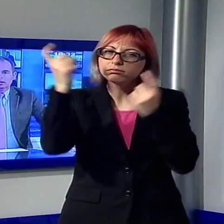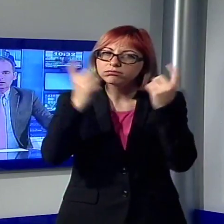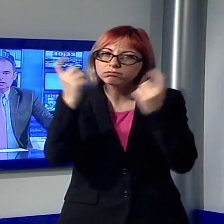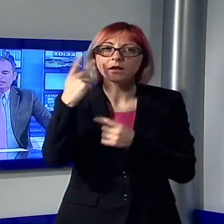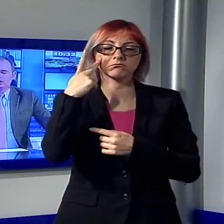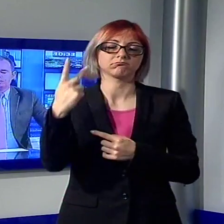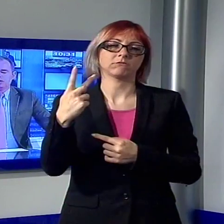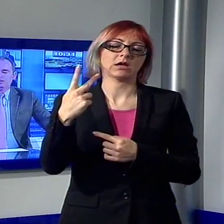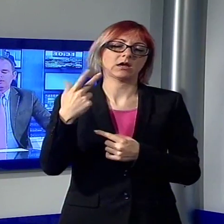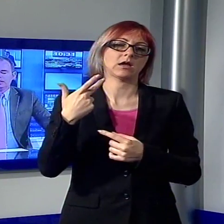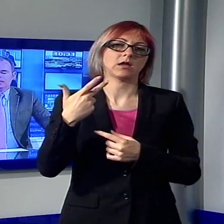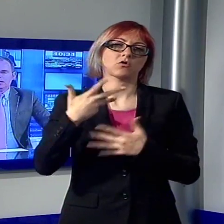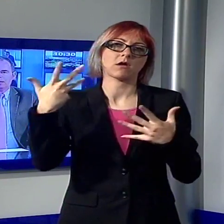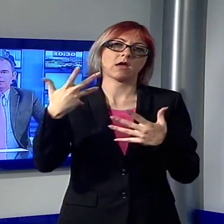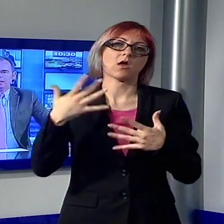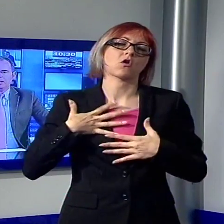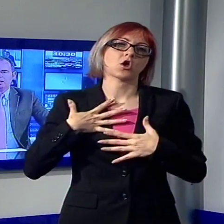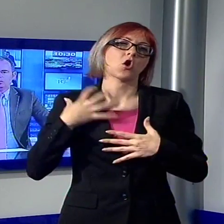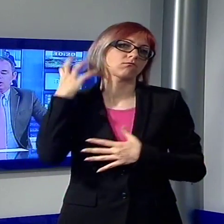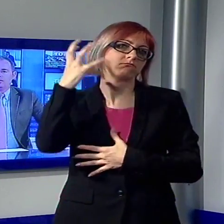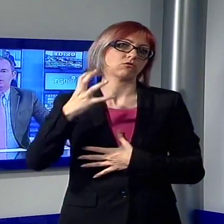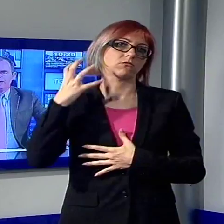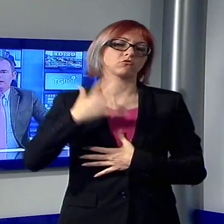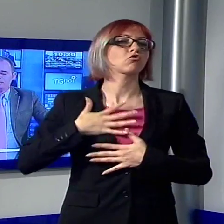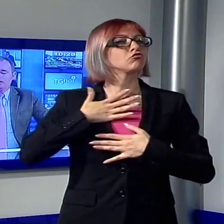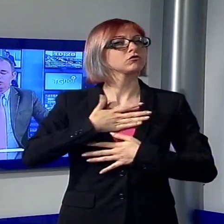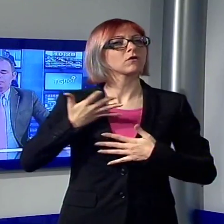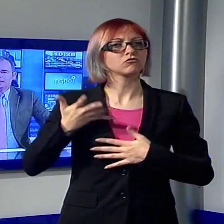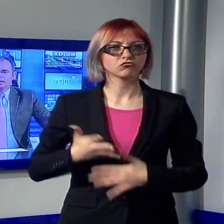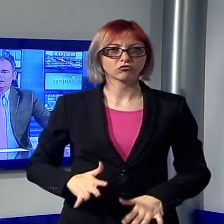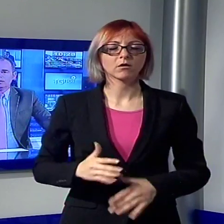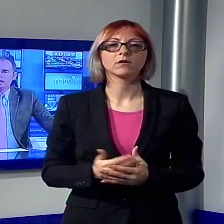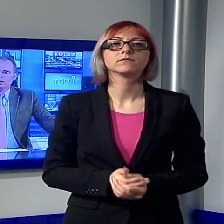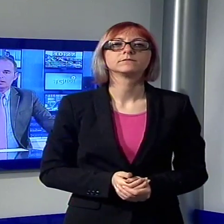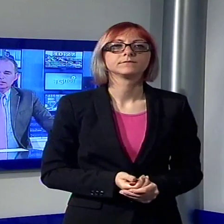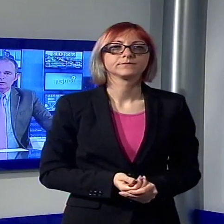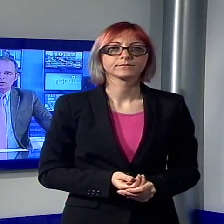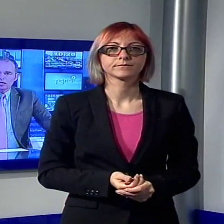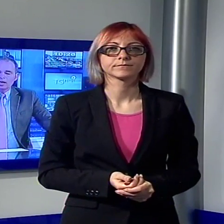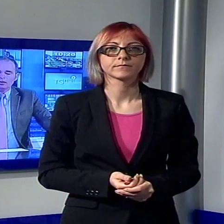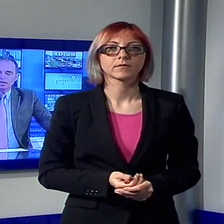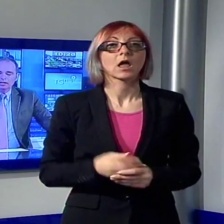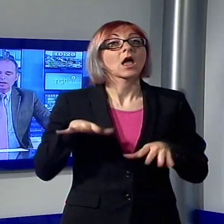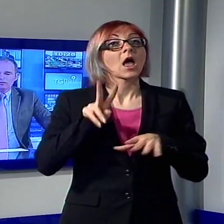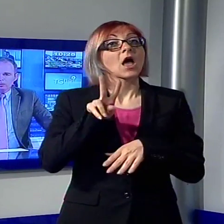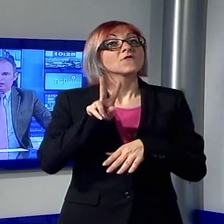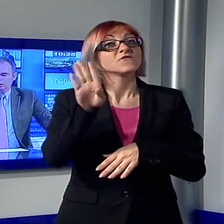Adesso ci spostiamo in Versilia per il nuovo divieto di balneazione che riguarda stavolta la località Fiumento.